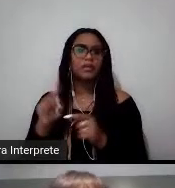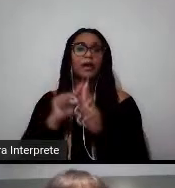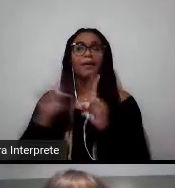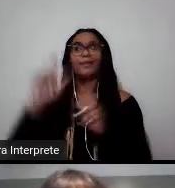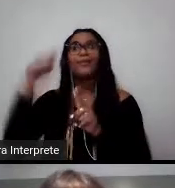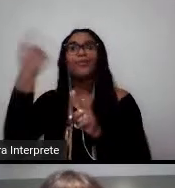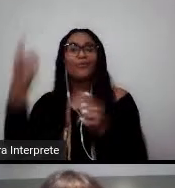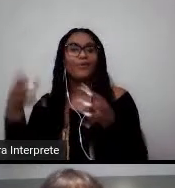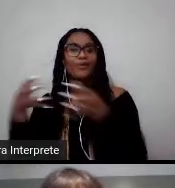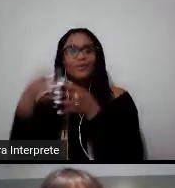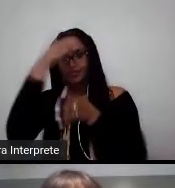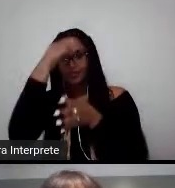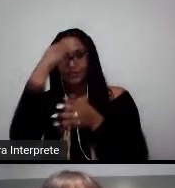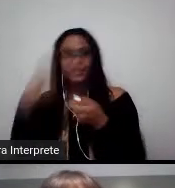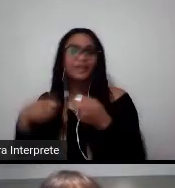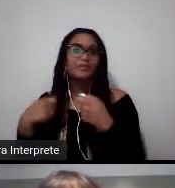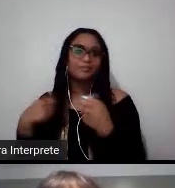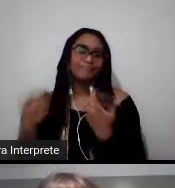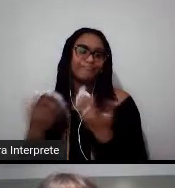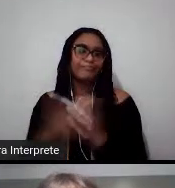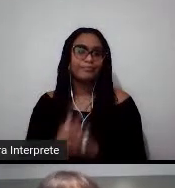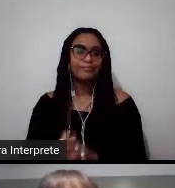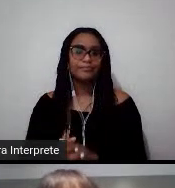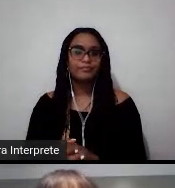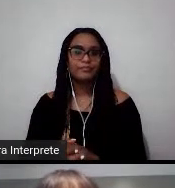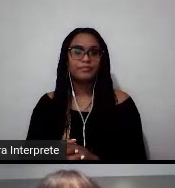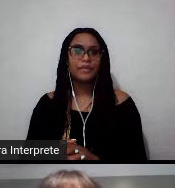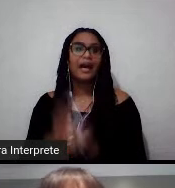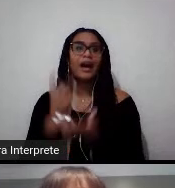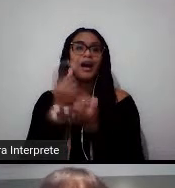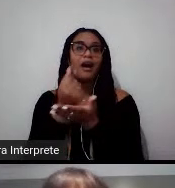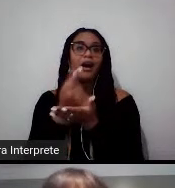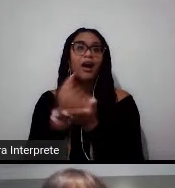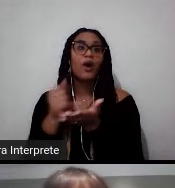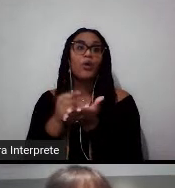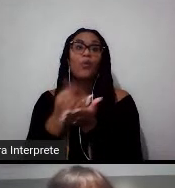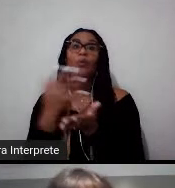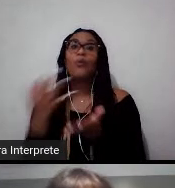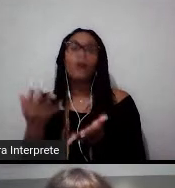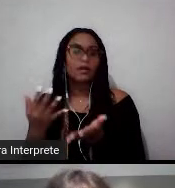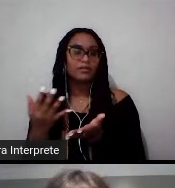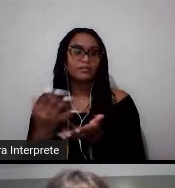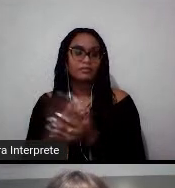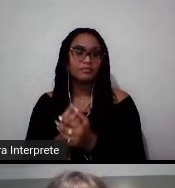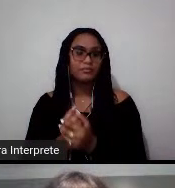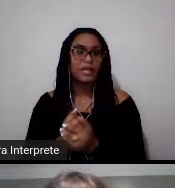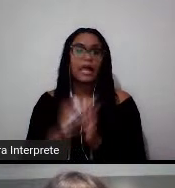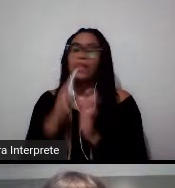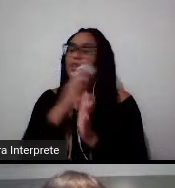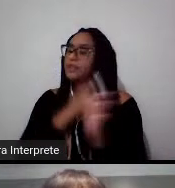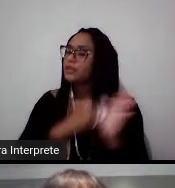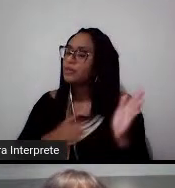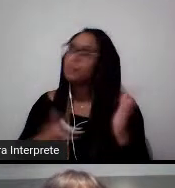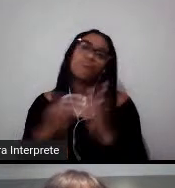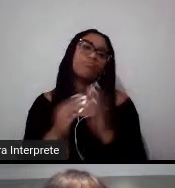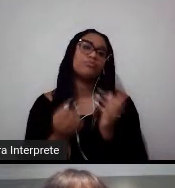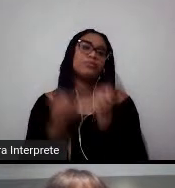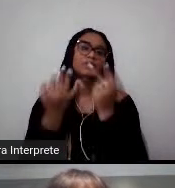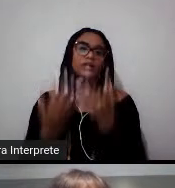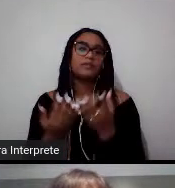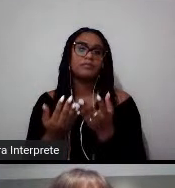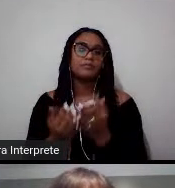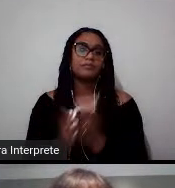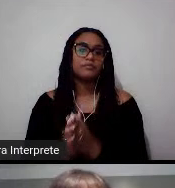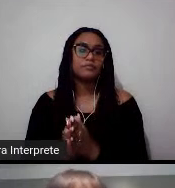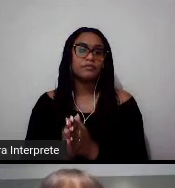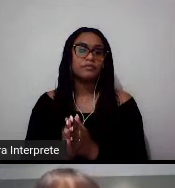E o que a Chimney cobre? Vamos falar um pouco de dinheiro. A Chimney cobre basicamente tudo. Desde os custos